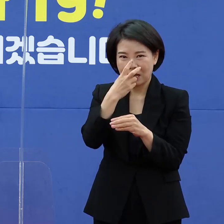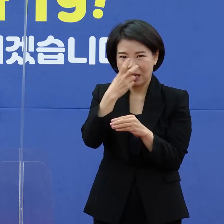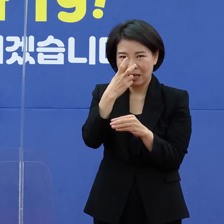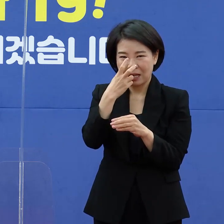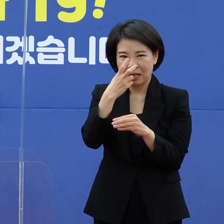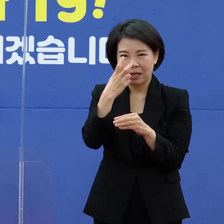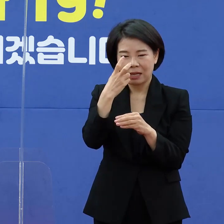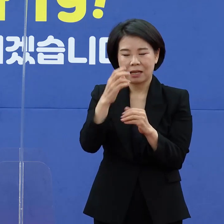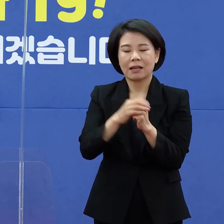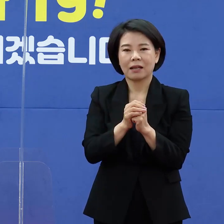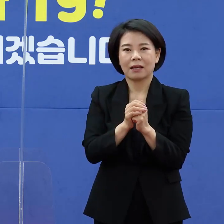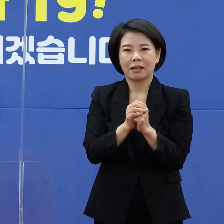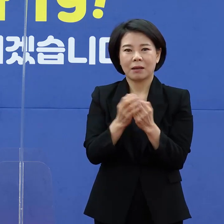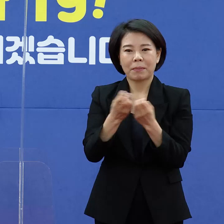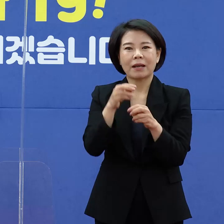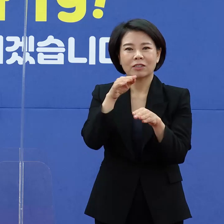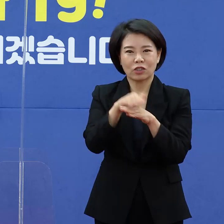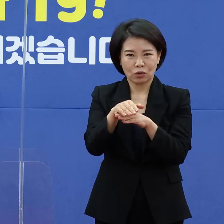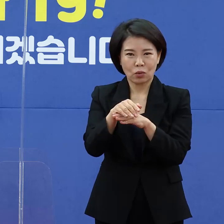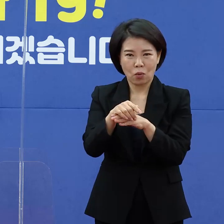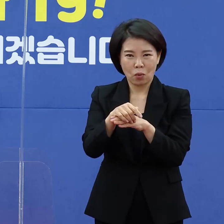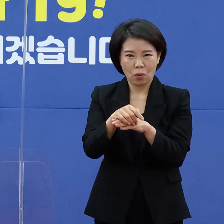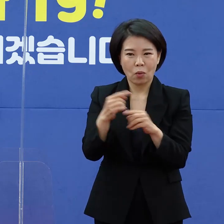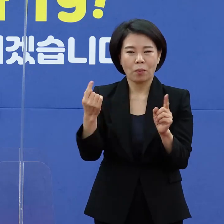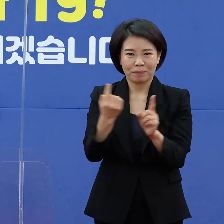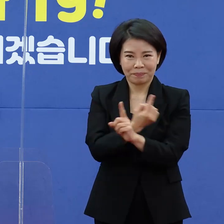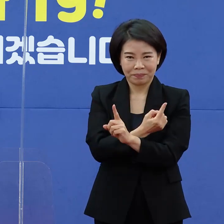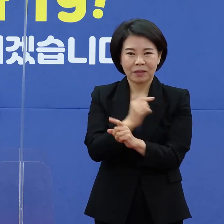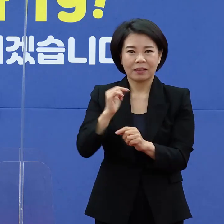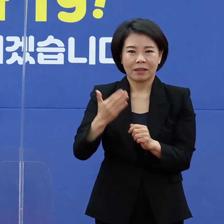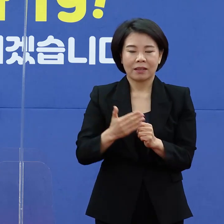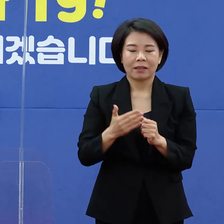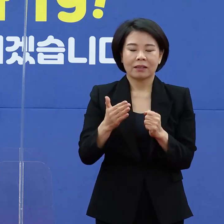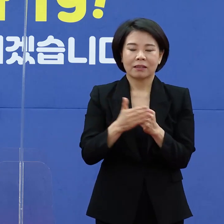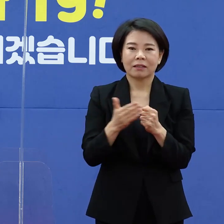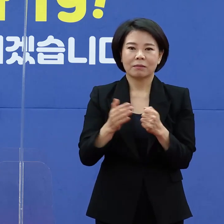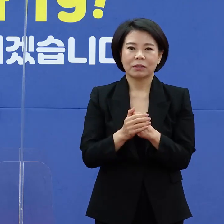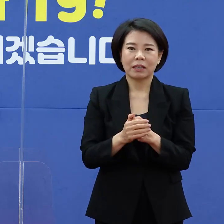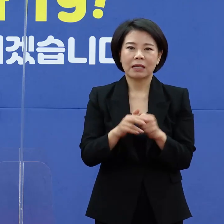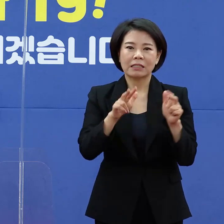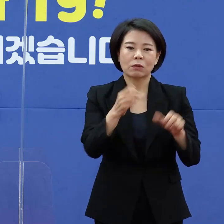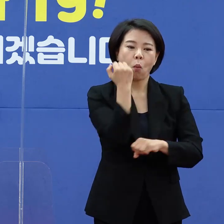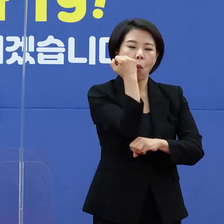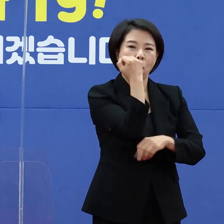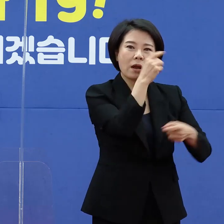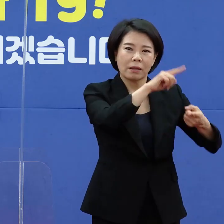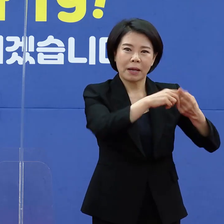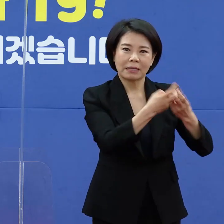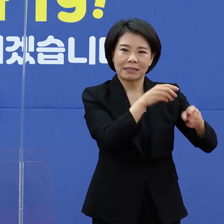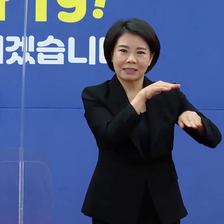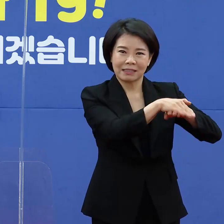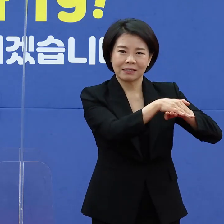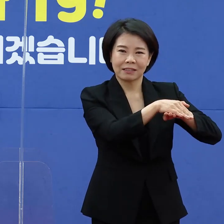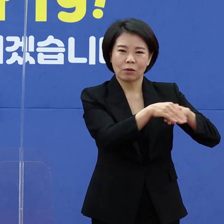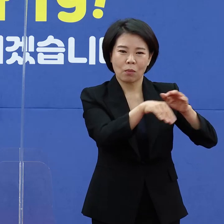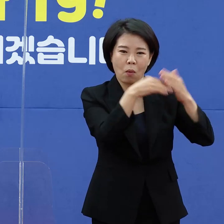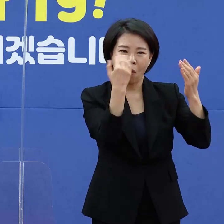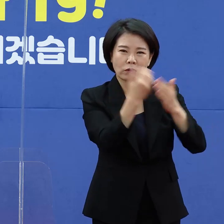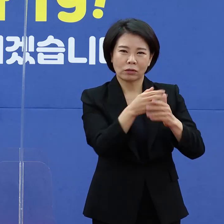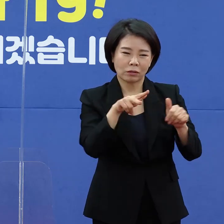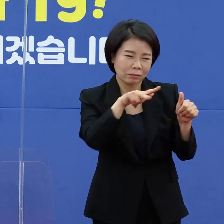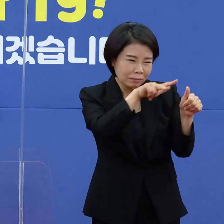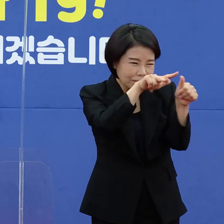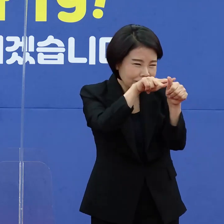관리 체계가 연결되는 것이기 때문에 지금은 기존의 방식대로 모든 동선을